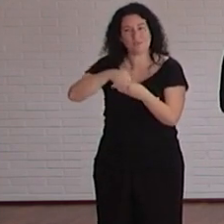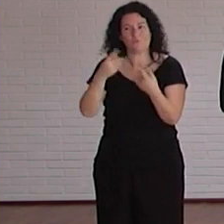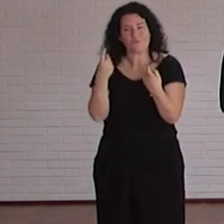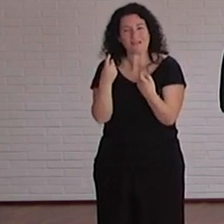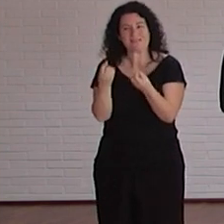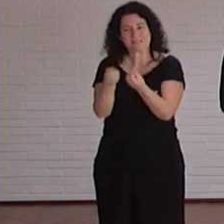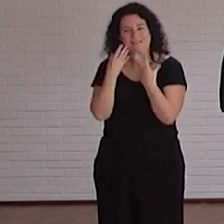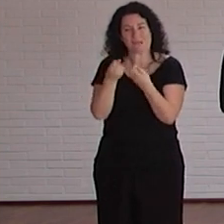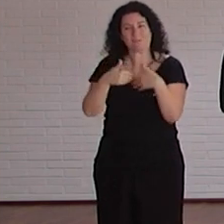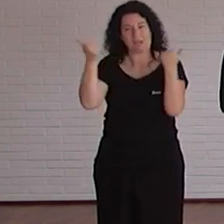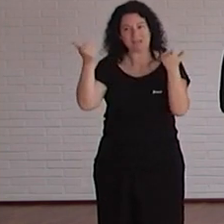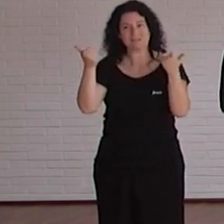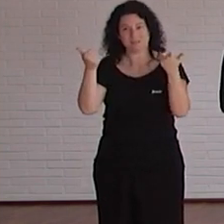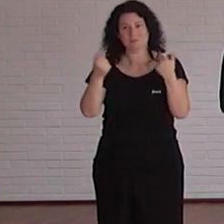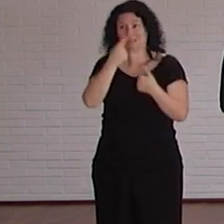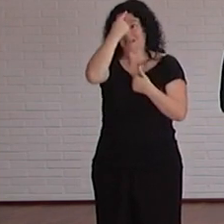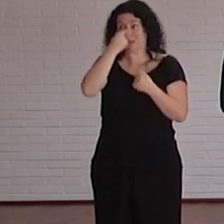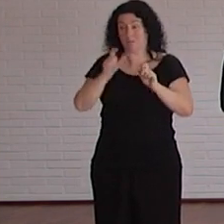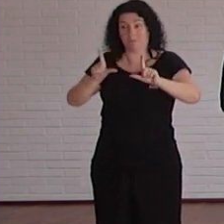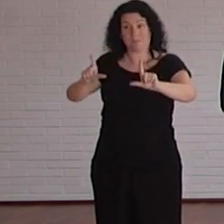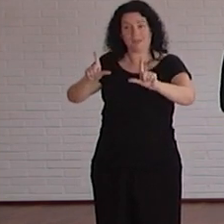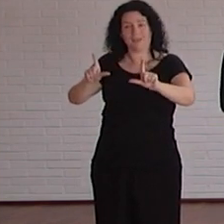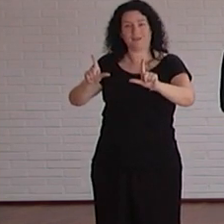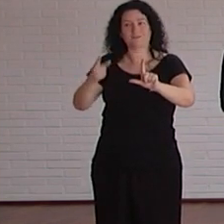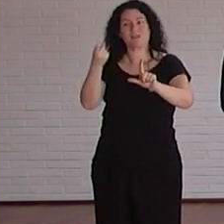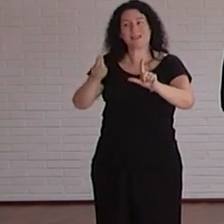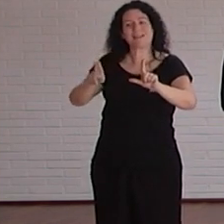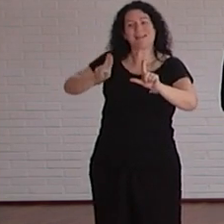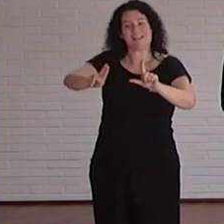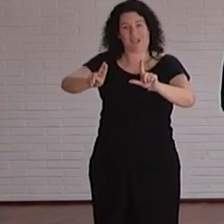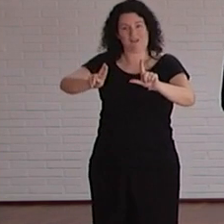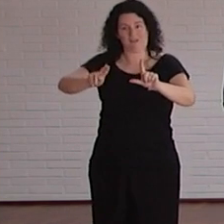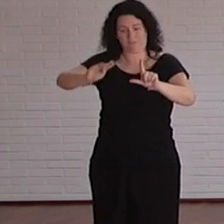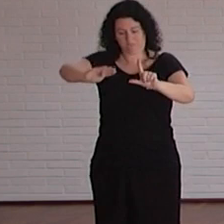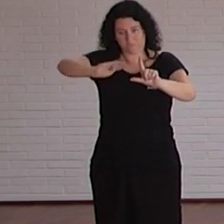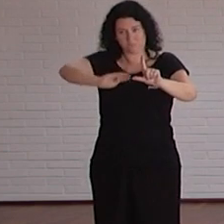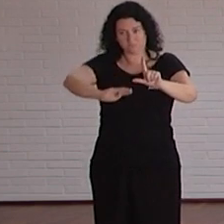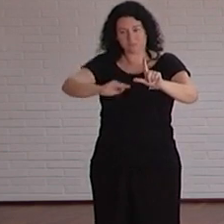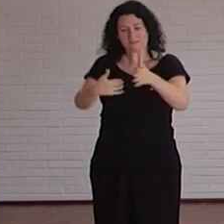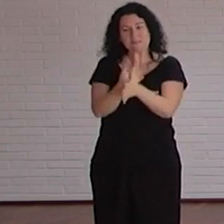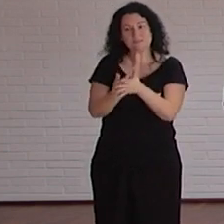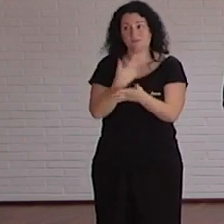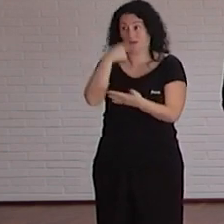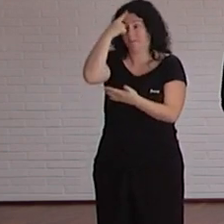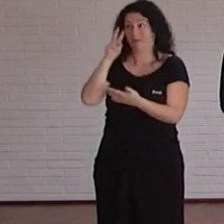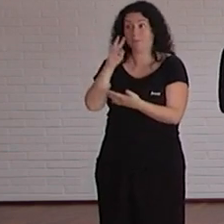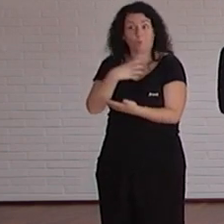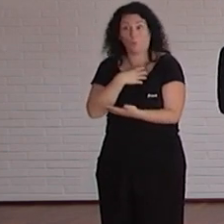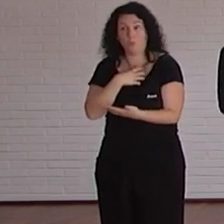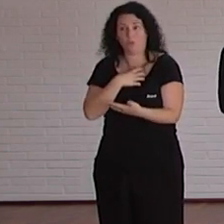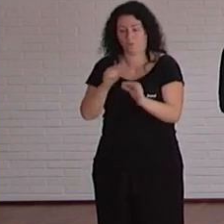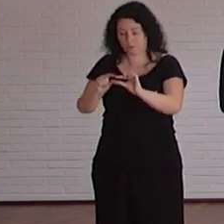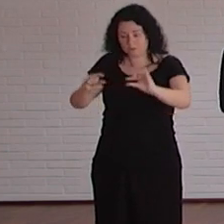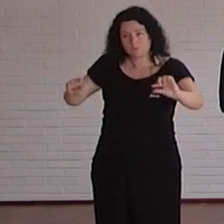comentado las imágenes tienen que estar tienen que tener su etiqueta por debajo para que toda la gente que no la pueda ver sepa que está